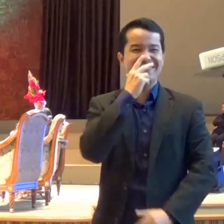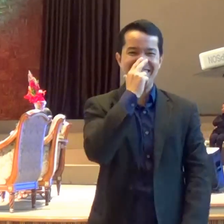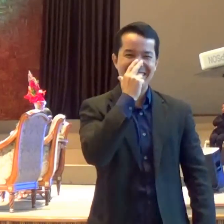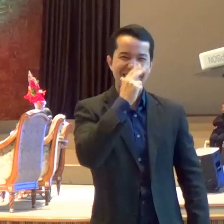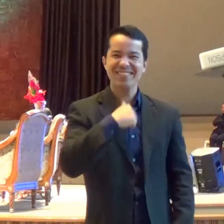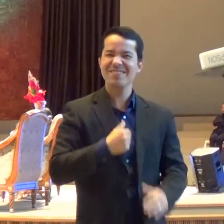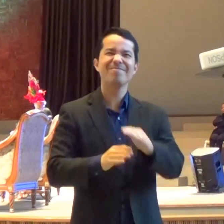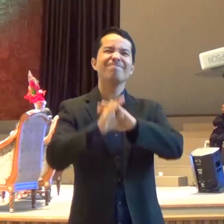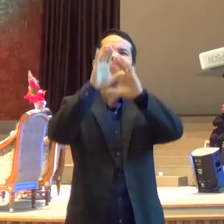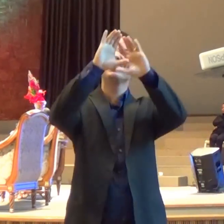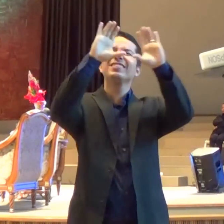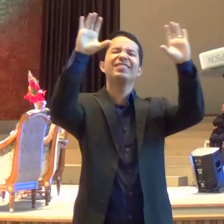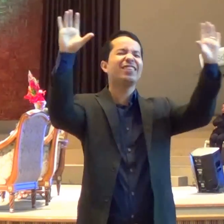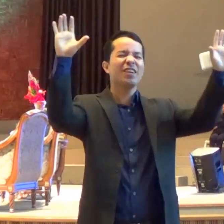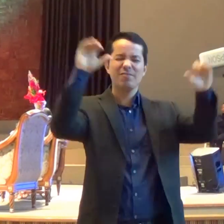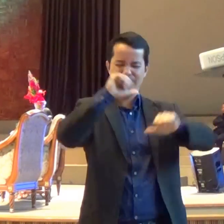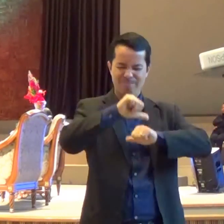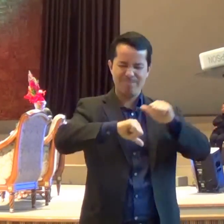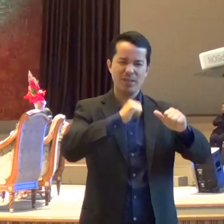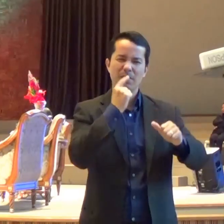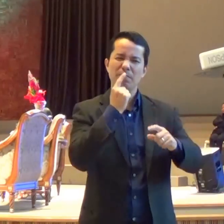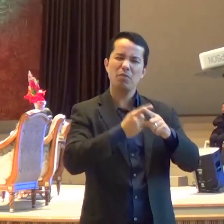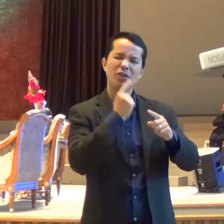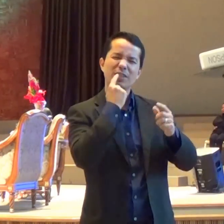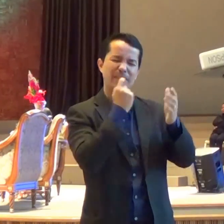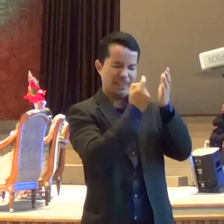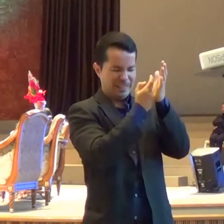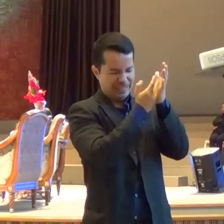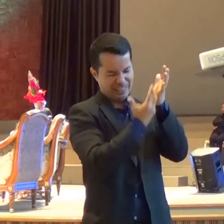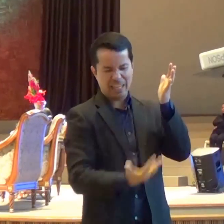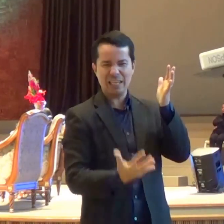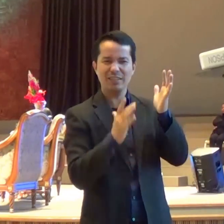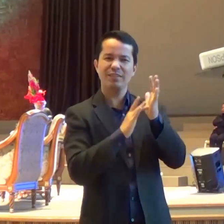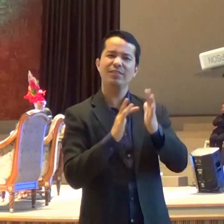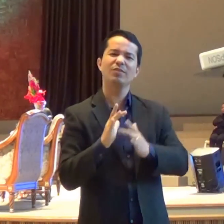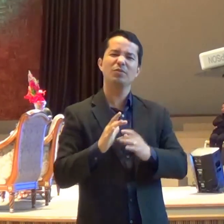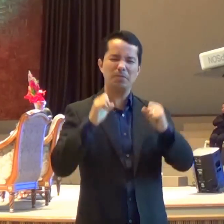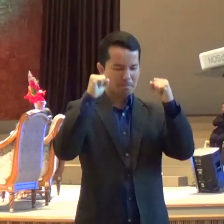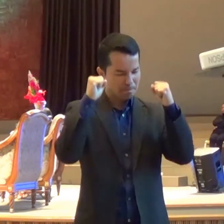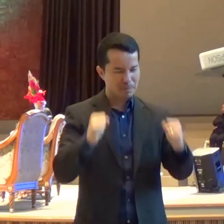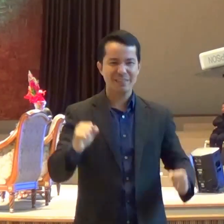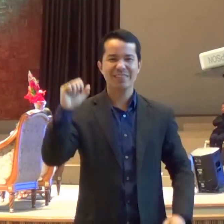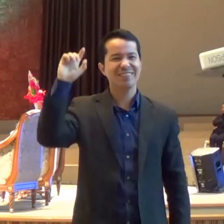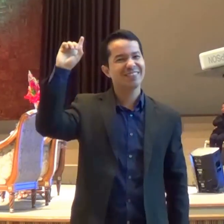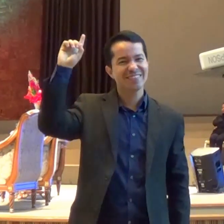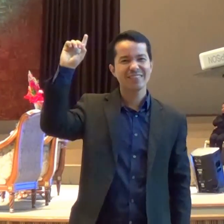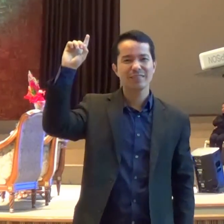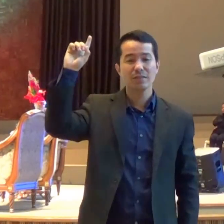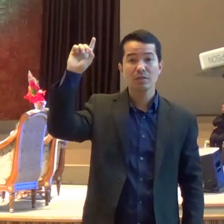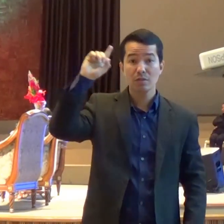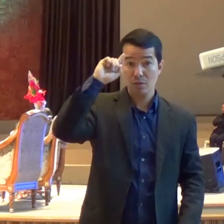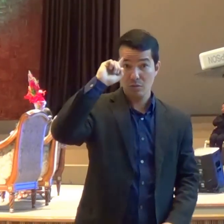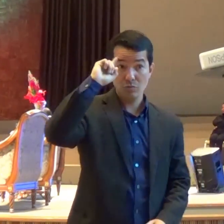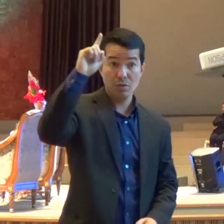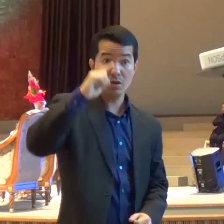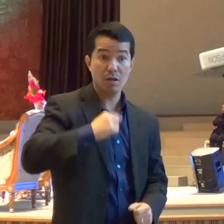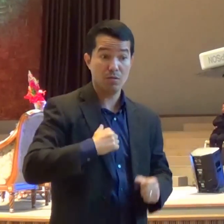Tudo por causa Do sangue De Jesus E do poder Do Senhor No dia em que eu Recebi Jesus Que eu recebi